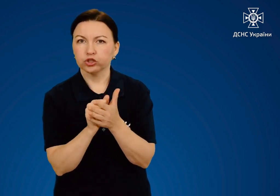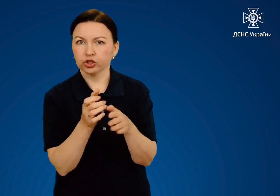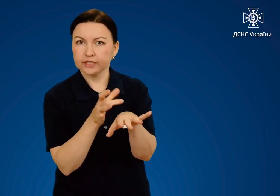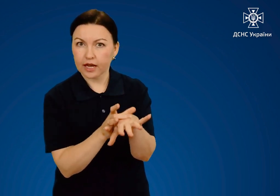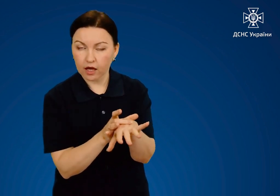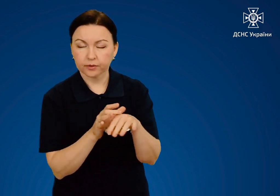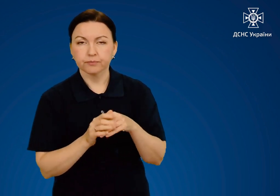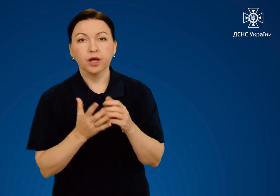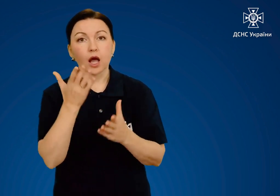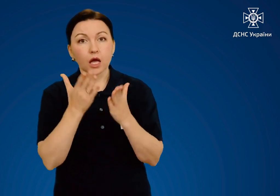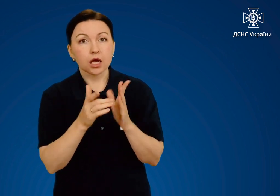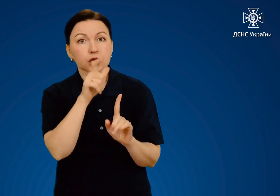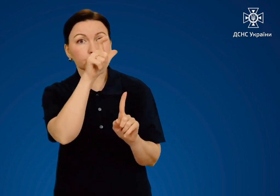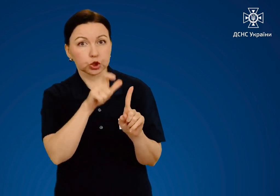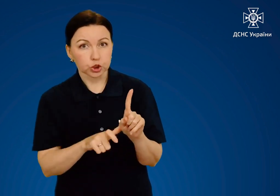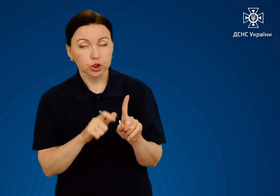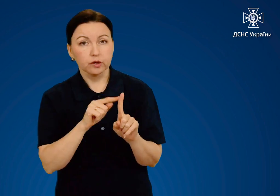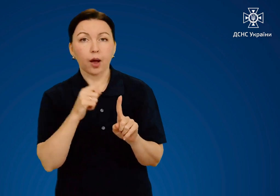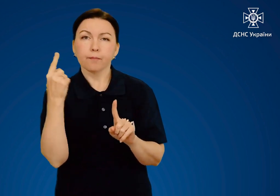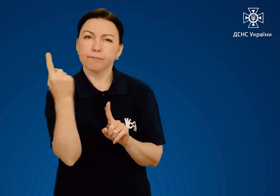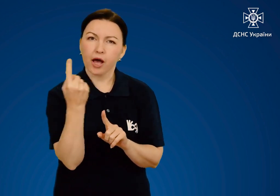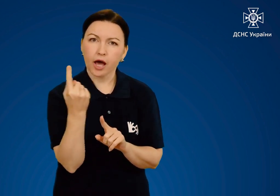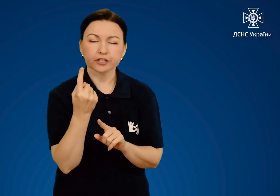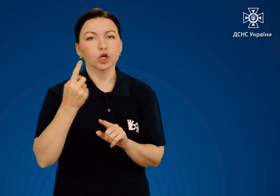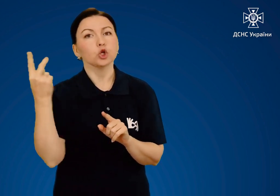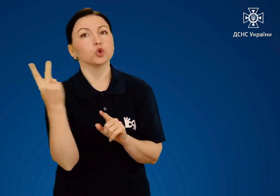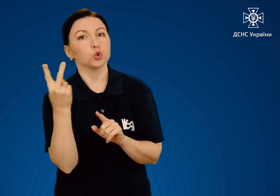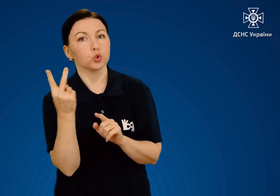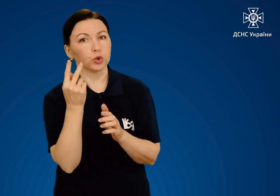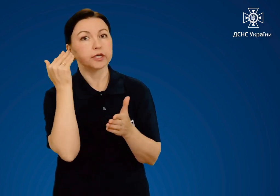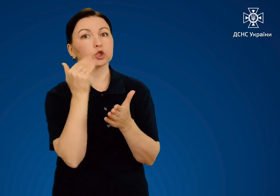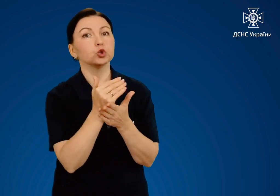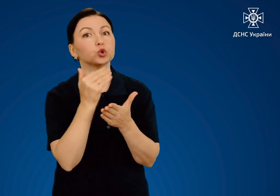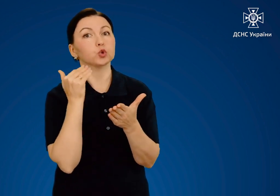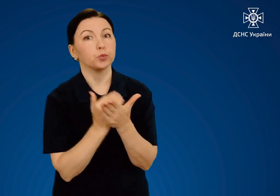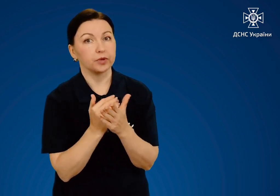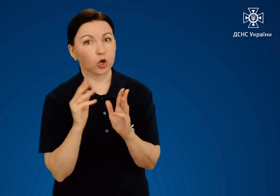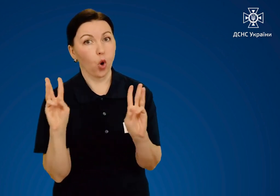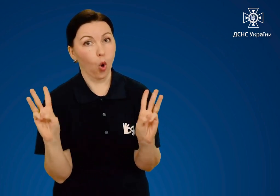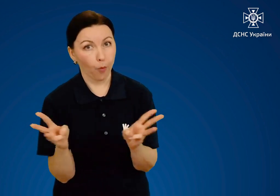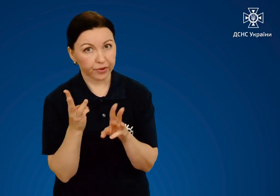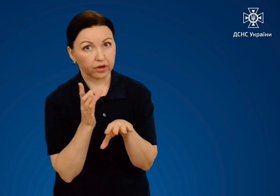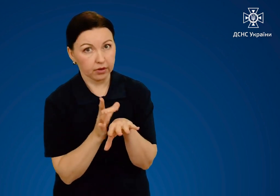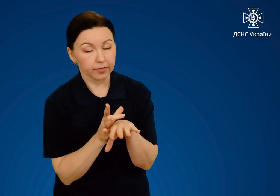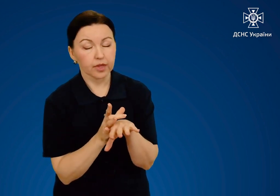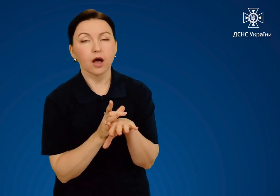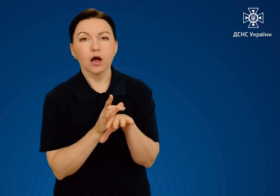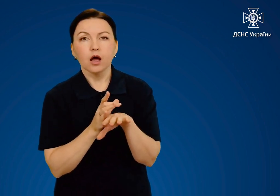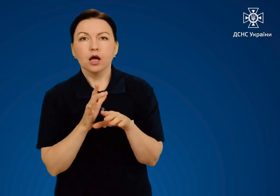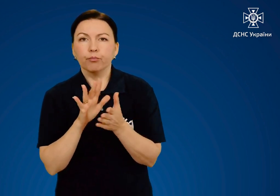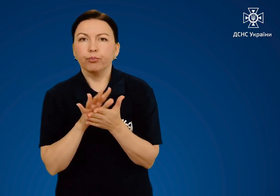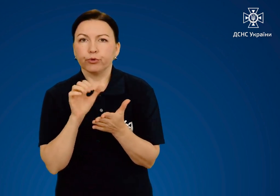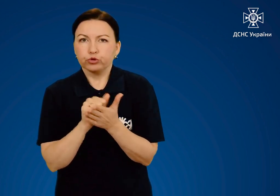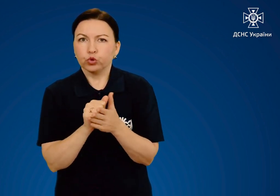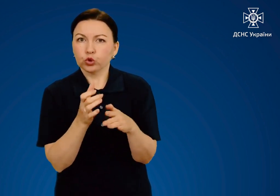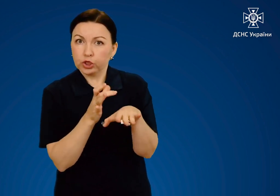Якщо у потерпілого опік першого або другого ступеню ушкоджену ділянку